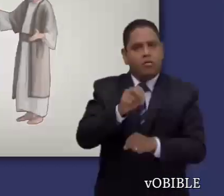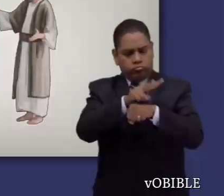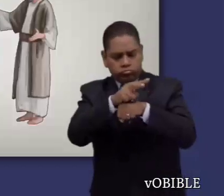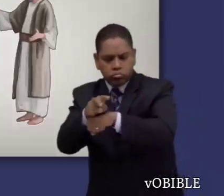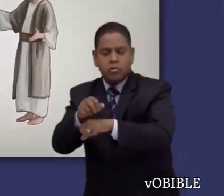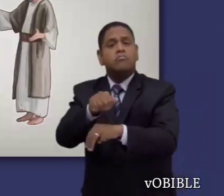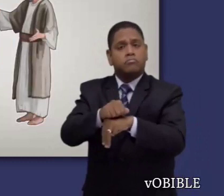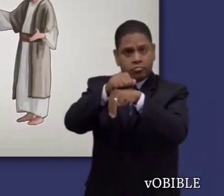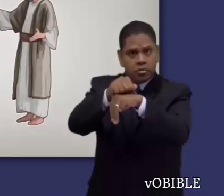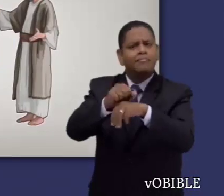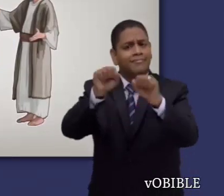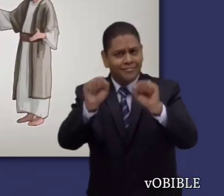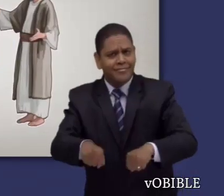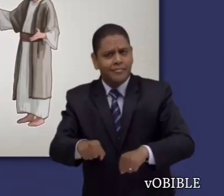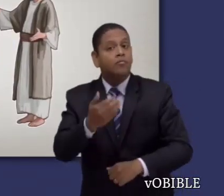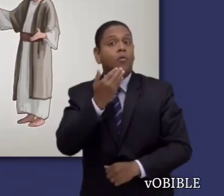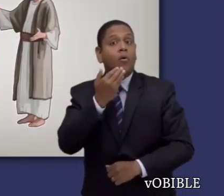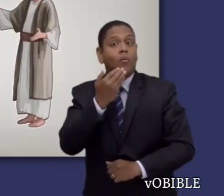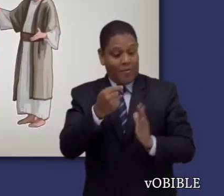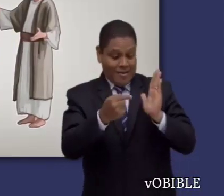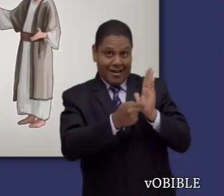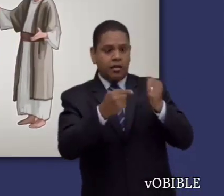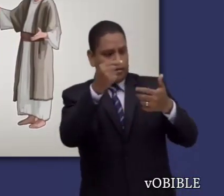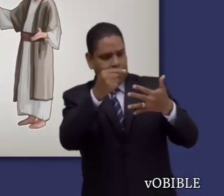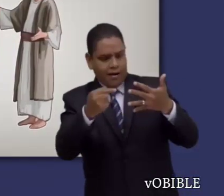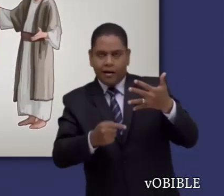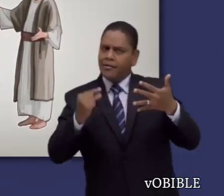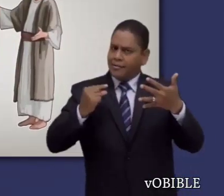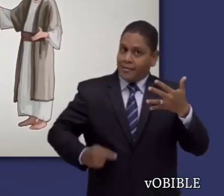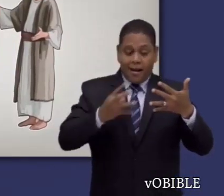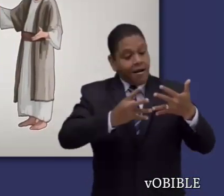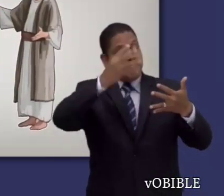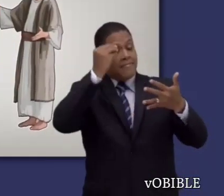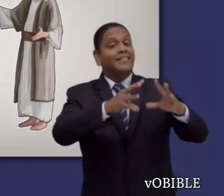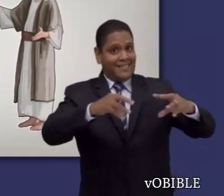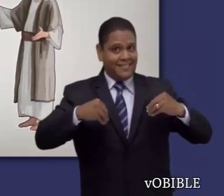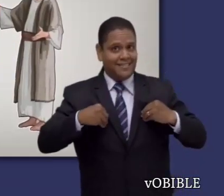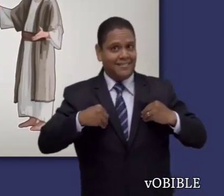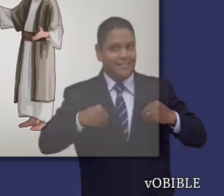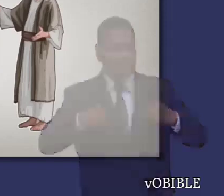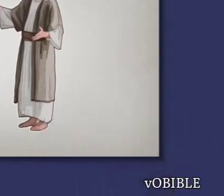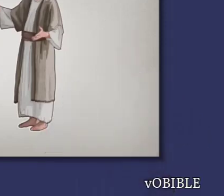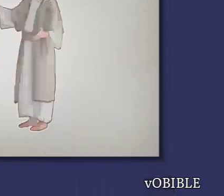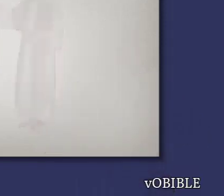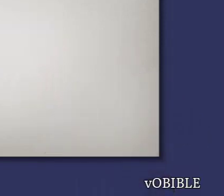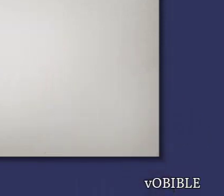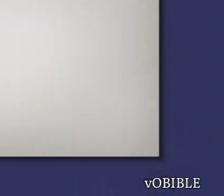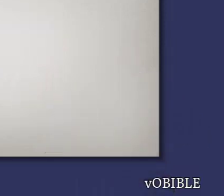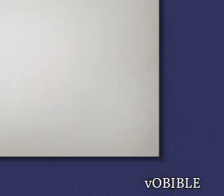menciona los requisitos espirituales que deben cumplir quienes se esfuerzan por ser superintendentes o siervos ministeriales.